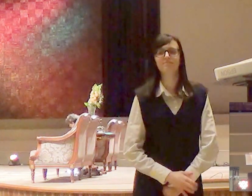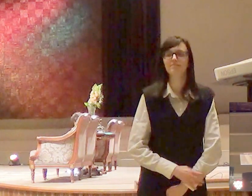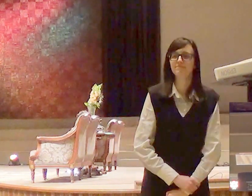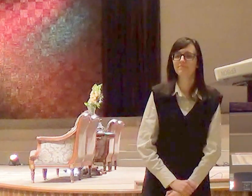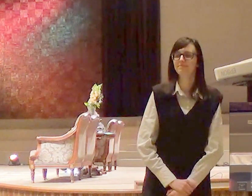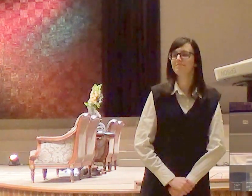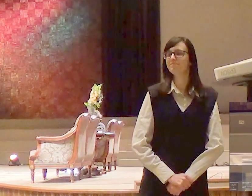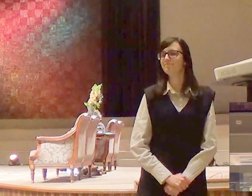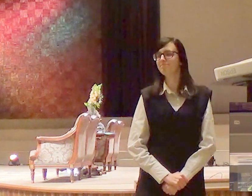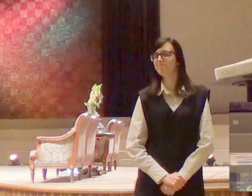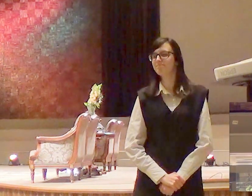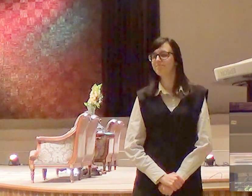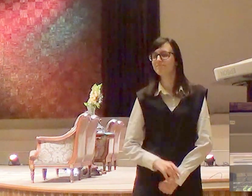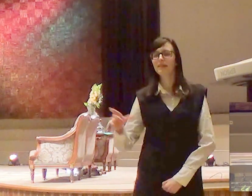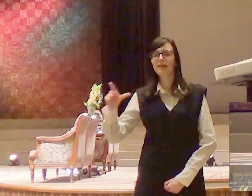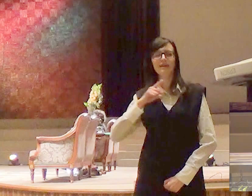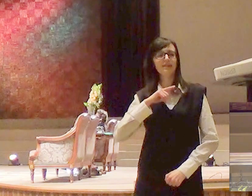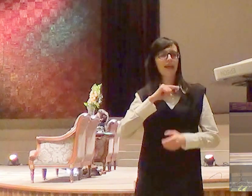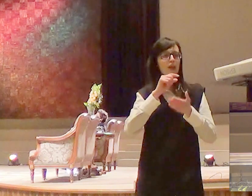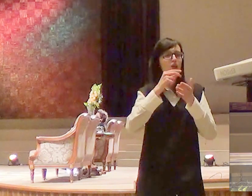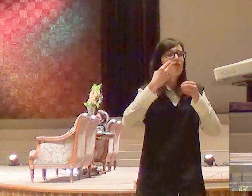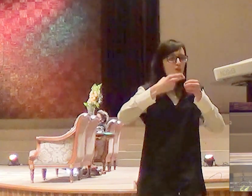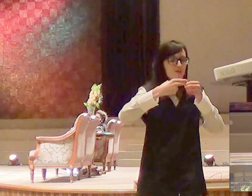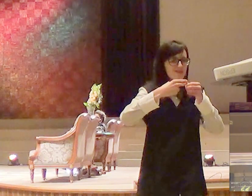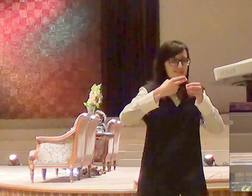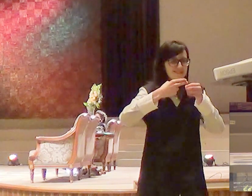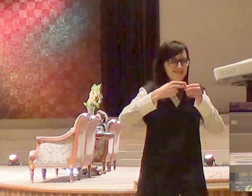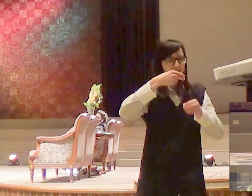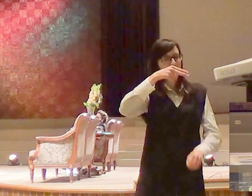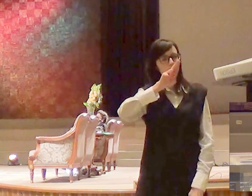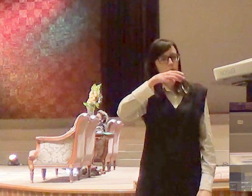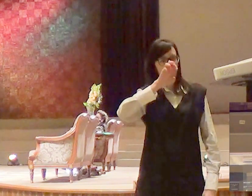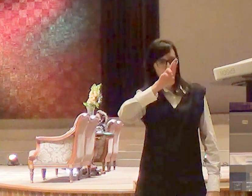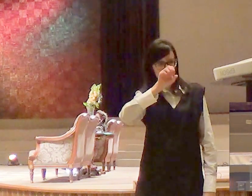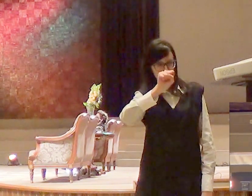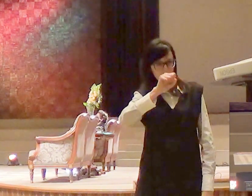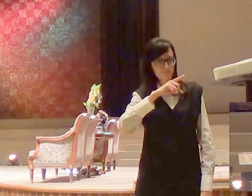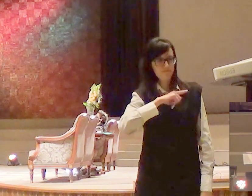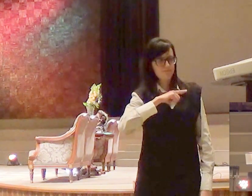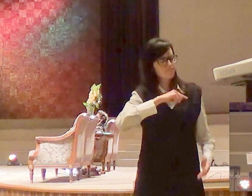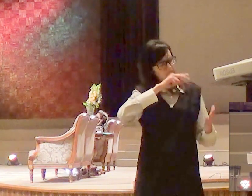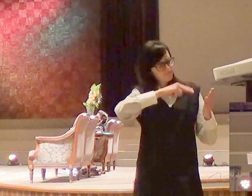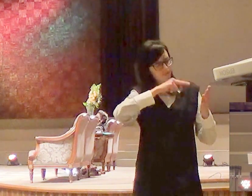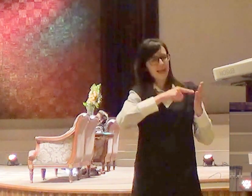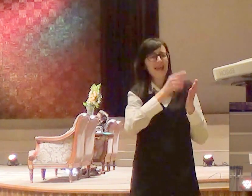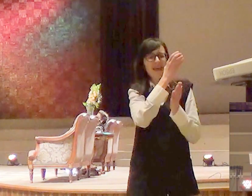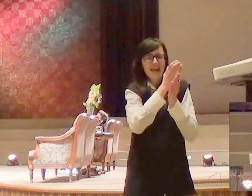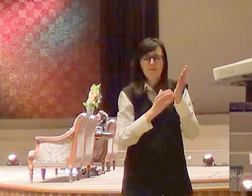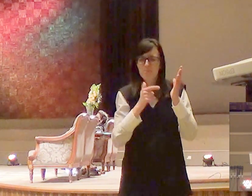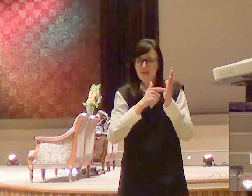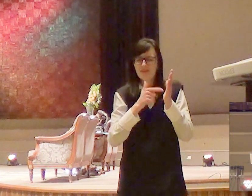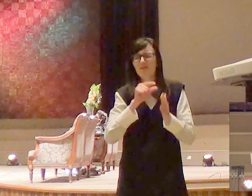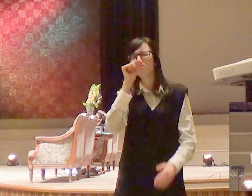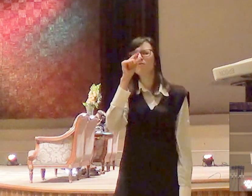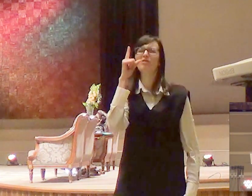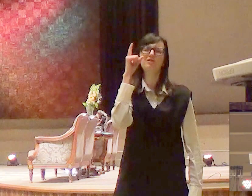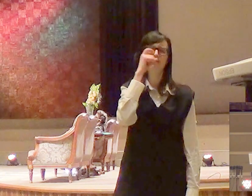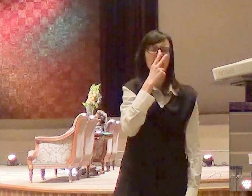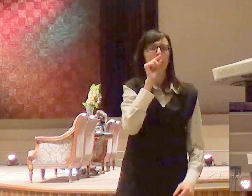esses primeiros versículos, eles falam de um capítulo bem complicado, na história, da